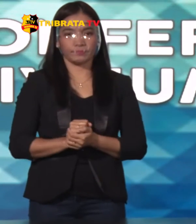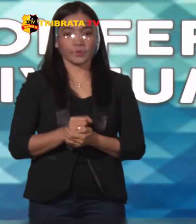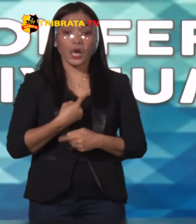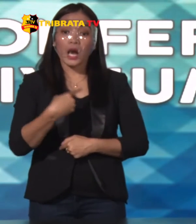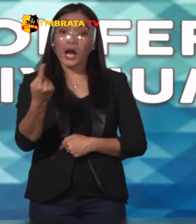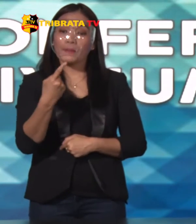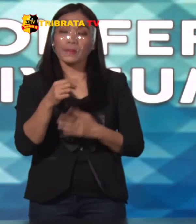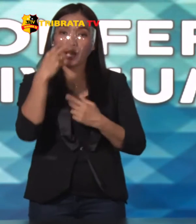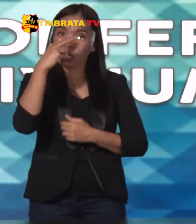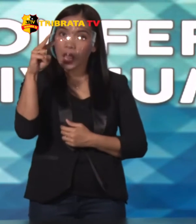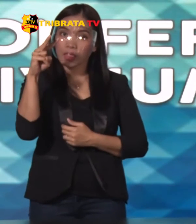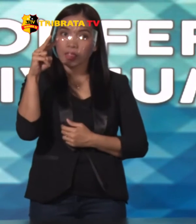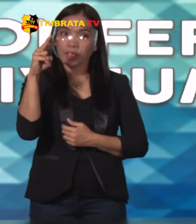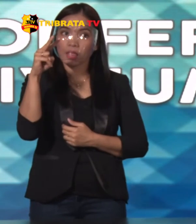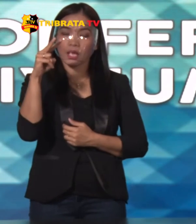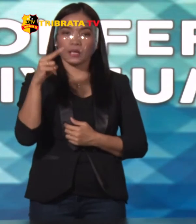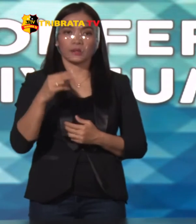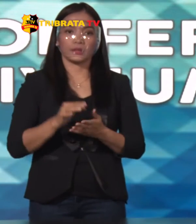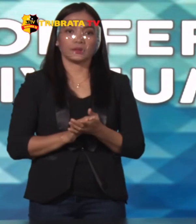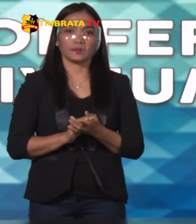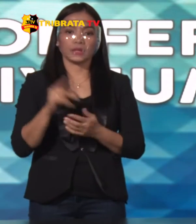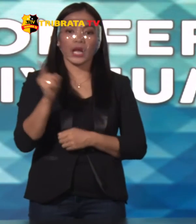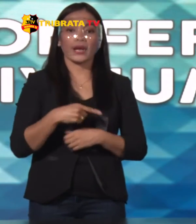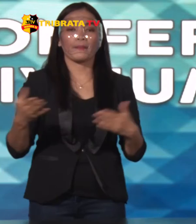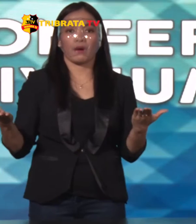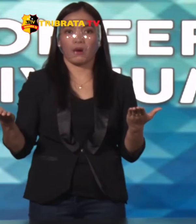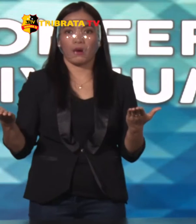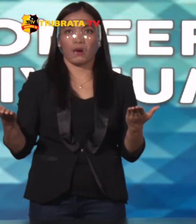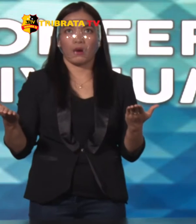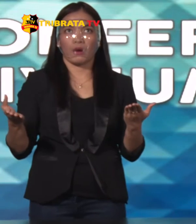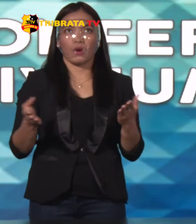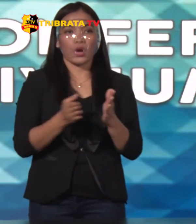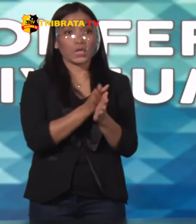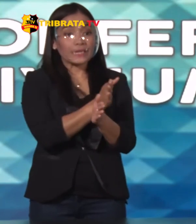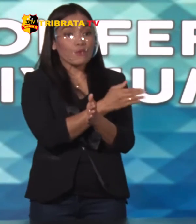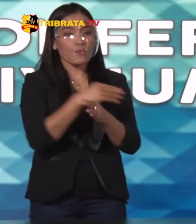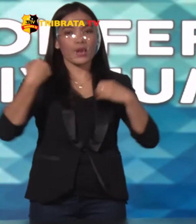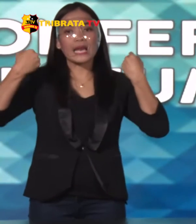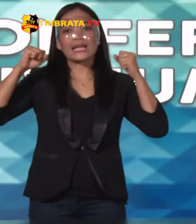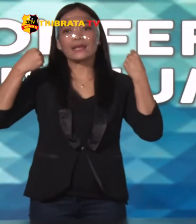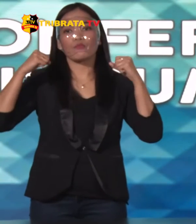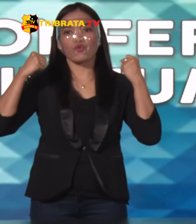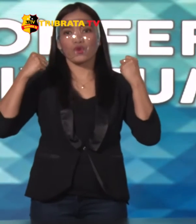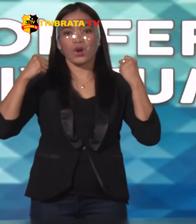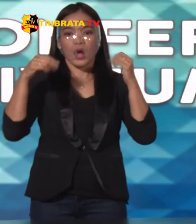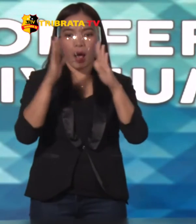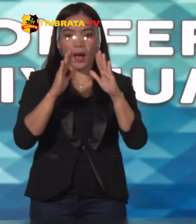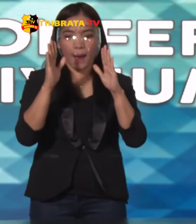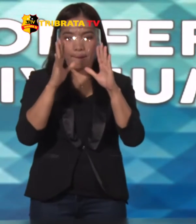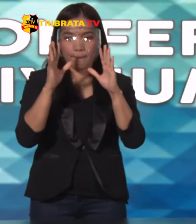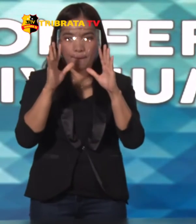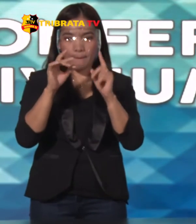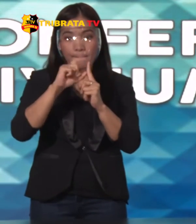semua bercermin Dari Pasca Idul Fitri pada tahun 2020